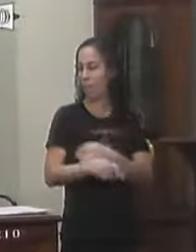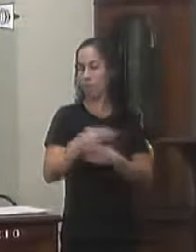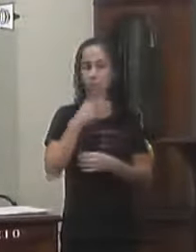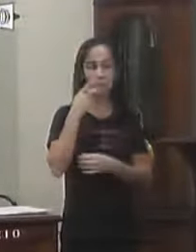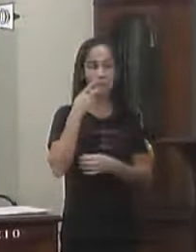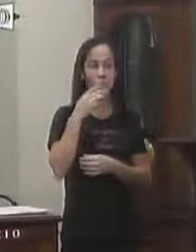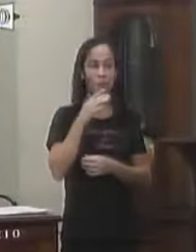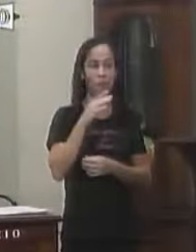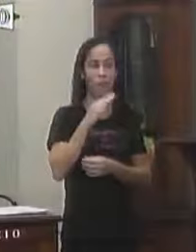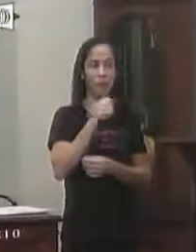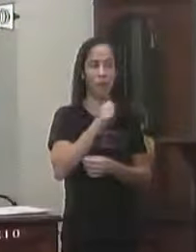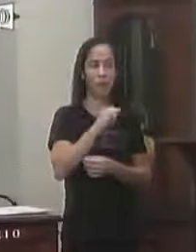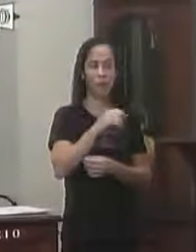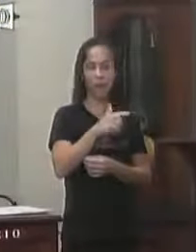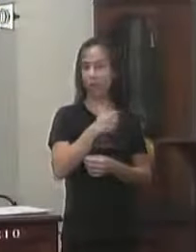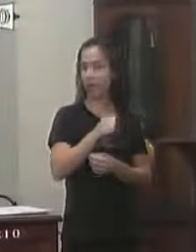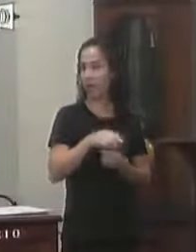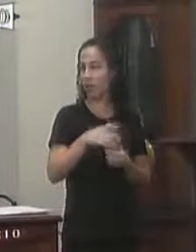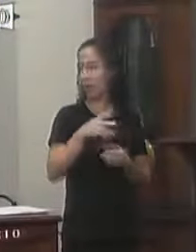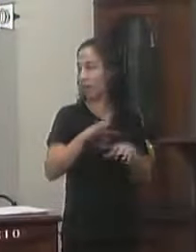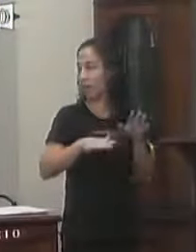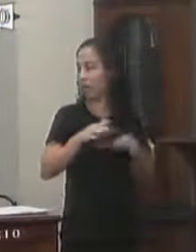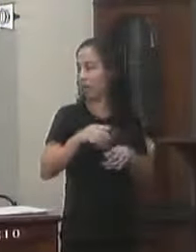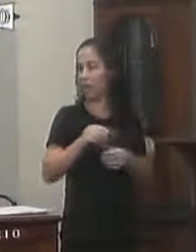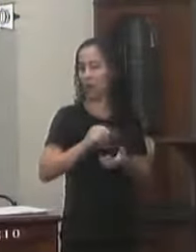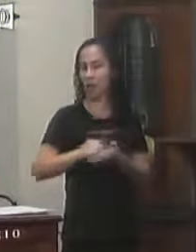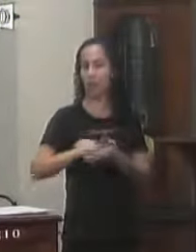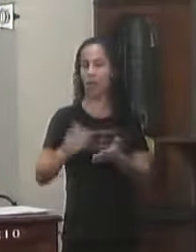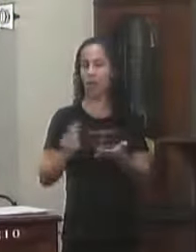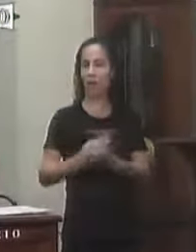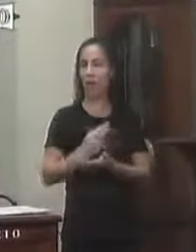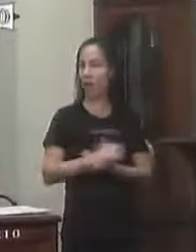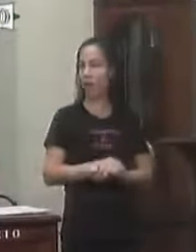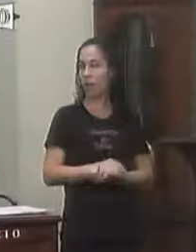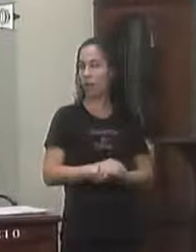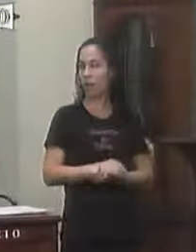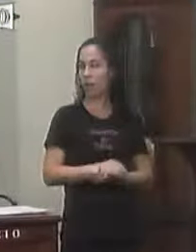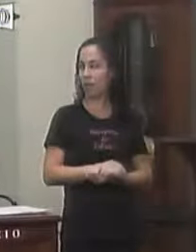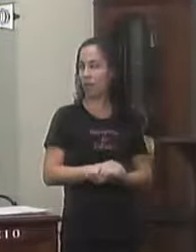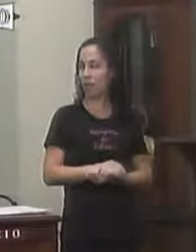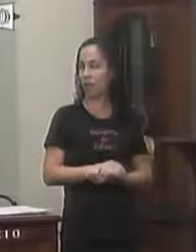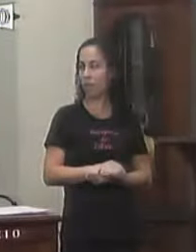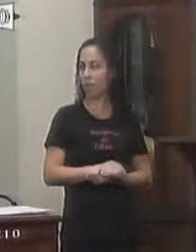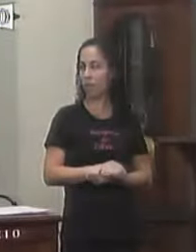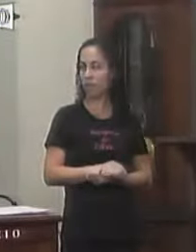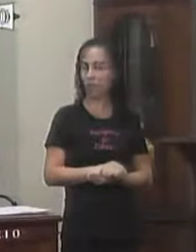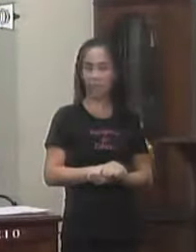sobre as baixas Pode ser que esse parágrafo Tenha vindo errado Mirra